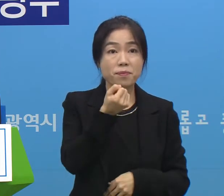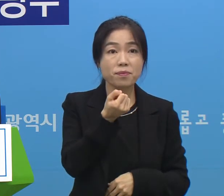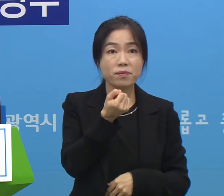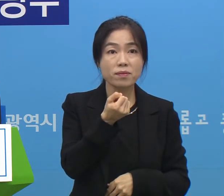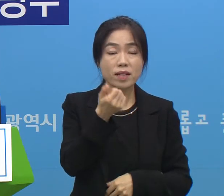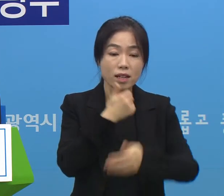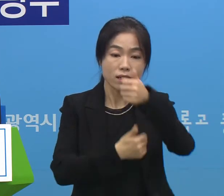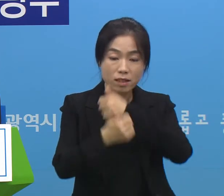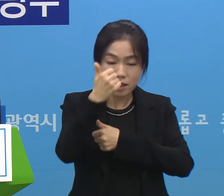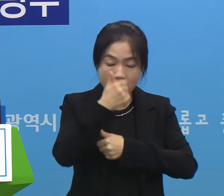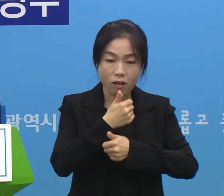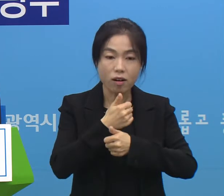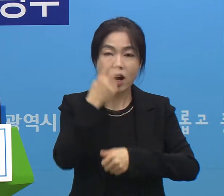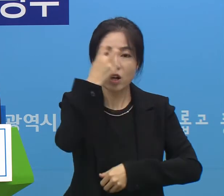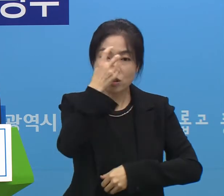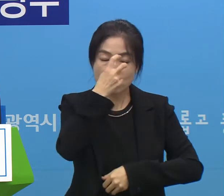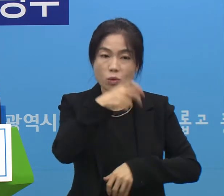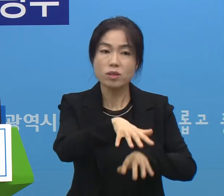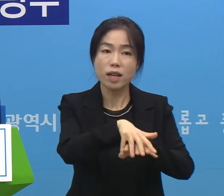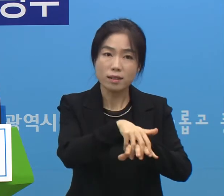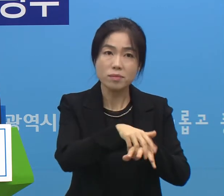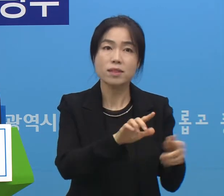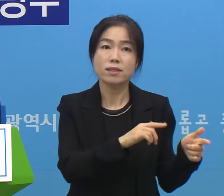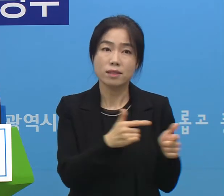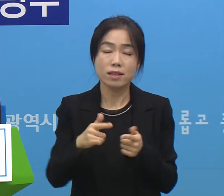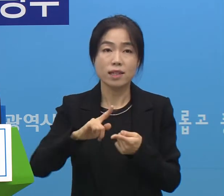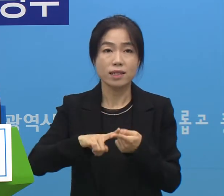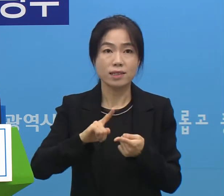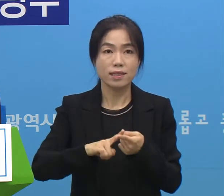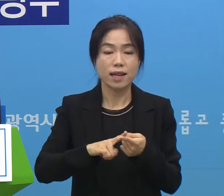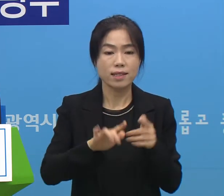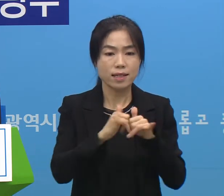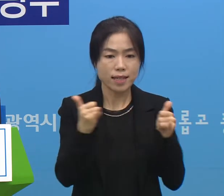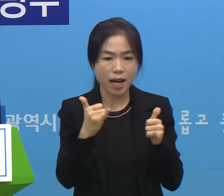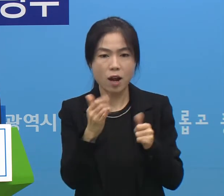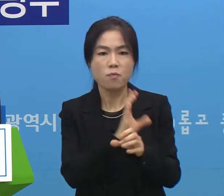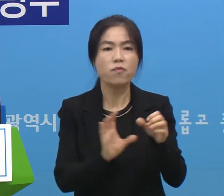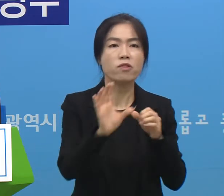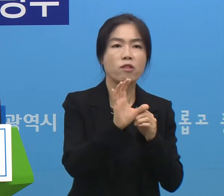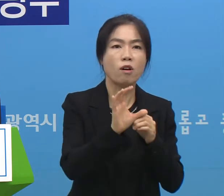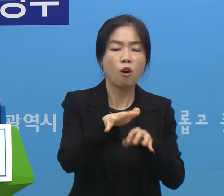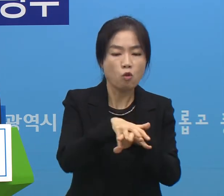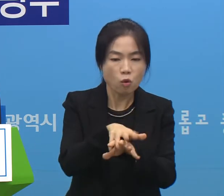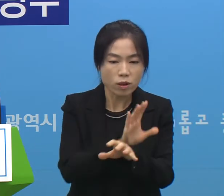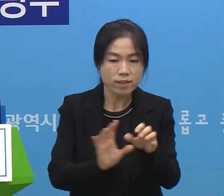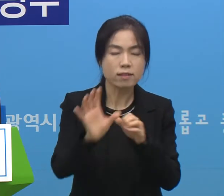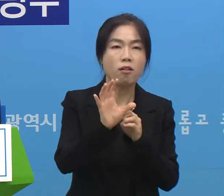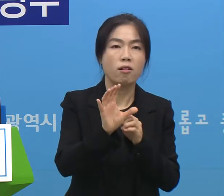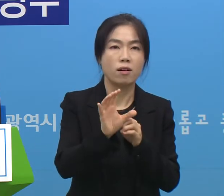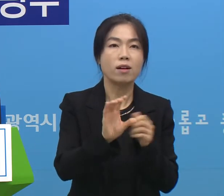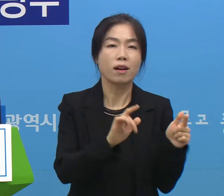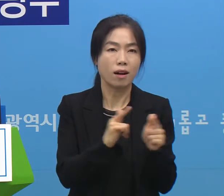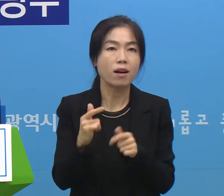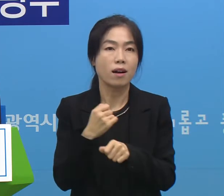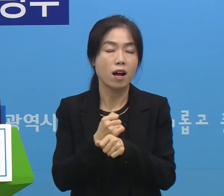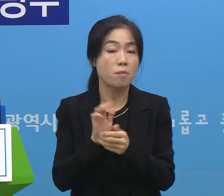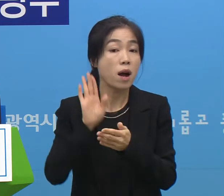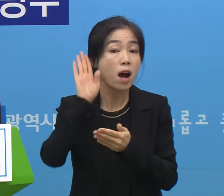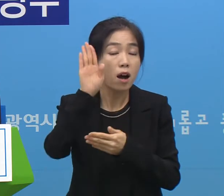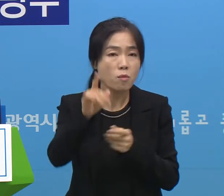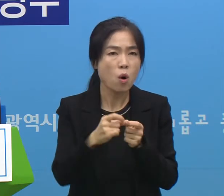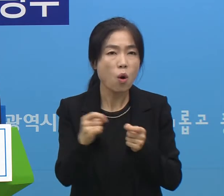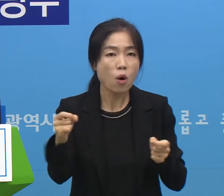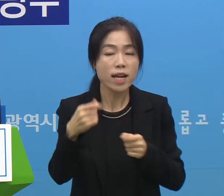그런 역학 시스템 역학조사 시스템이라든지 이런 것들을 인력 보강 조직 보강들이 이루어질 것이고요 장기적으로는 이제